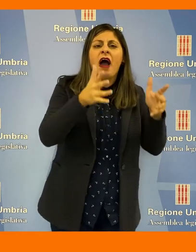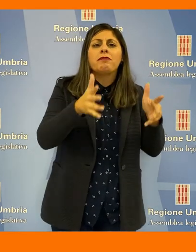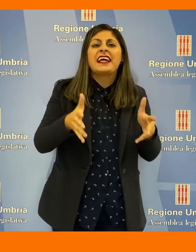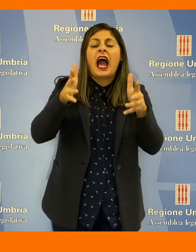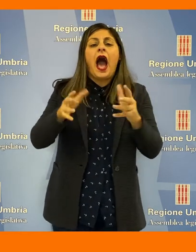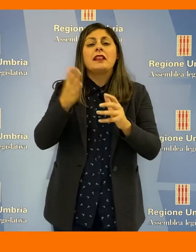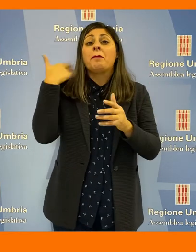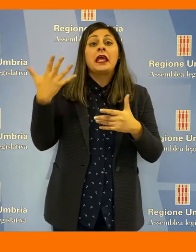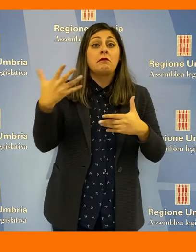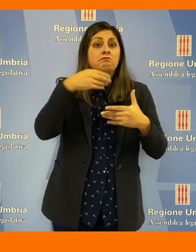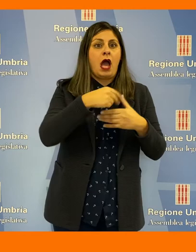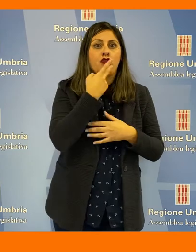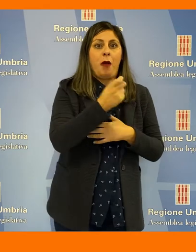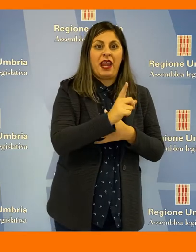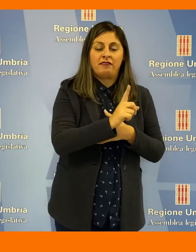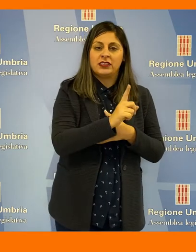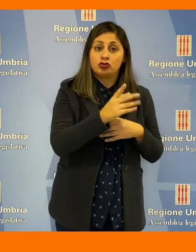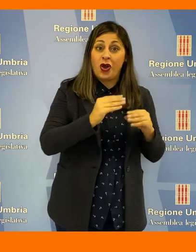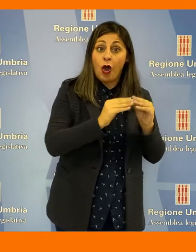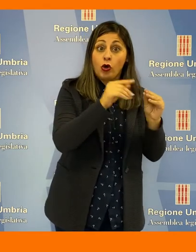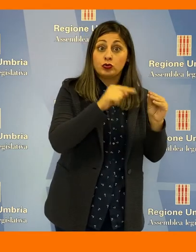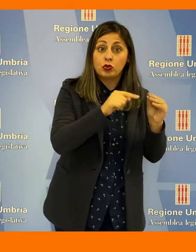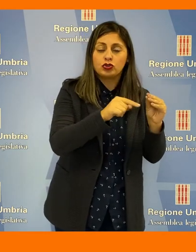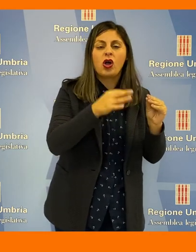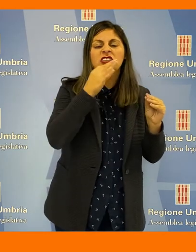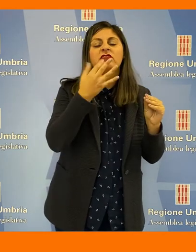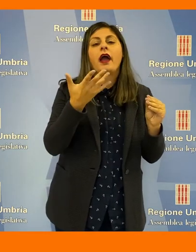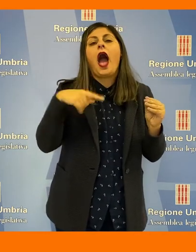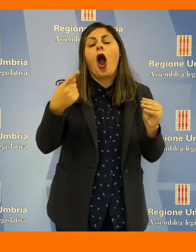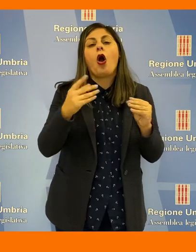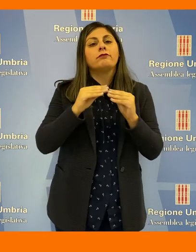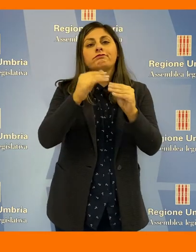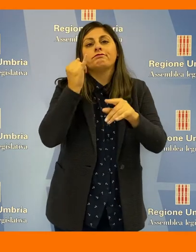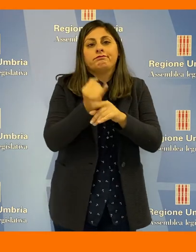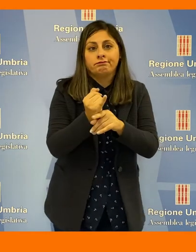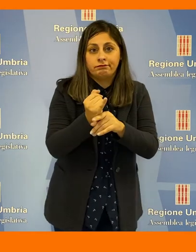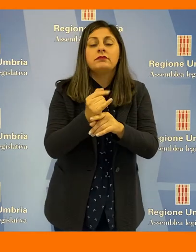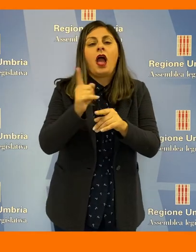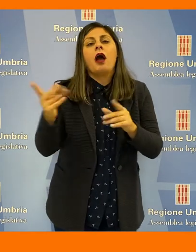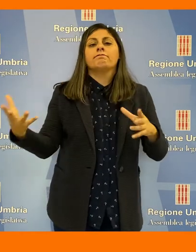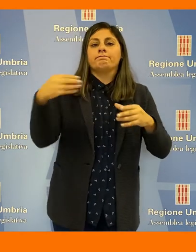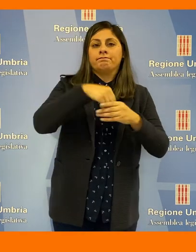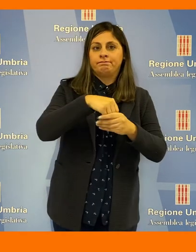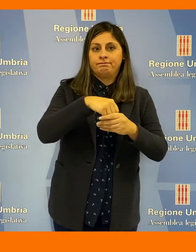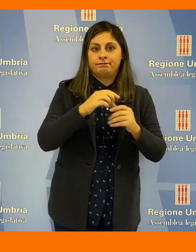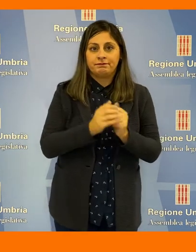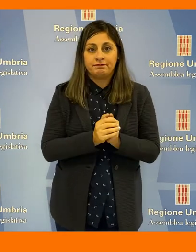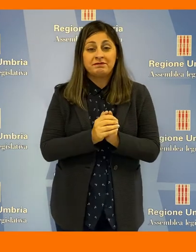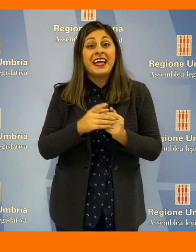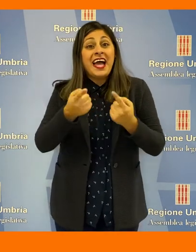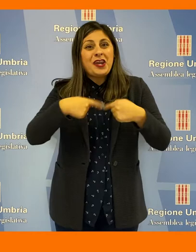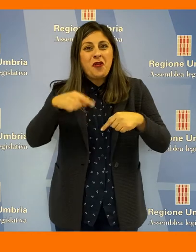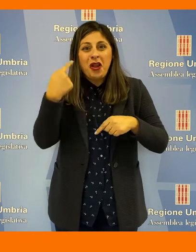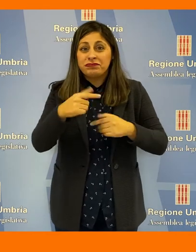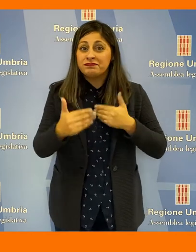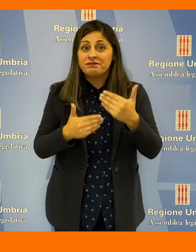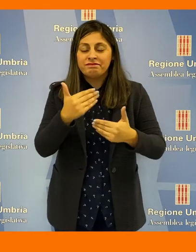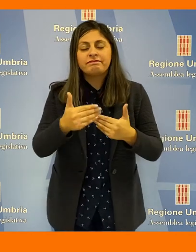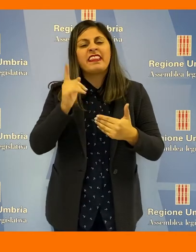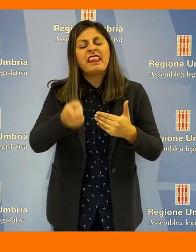tipologie di fabbricati ad oggi non considerate, nella ricostruzione quindi rimasti incompleti. Nel corso della riunione è stato anche deciso